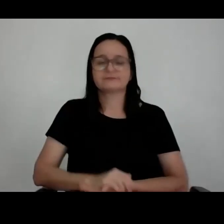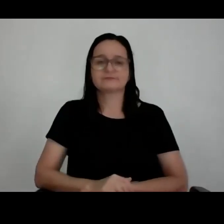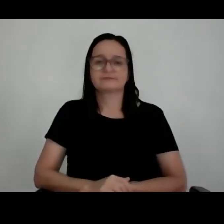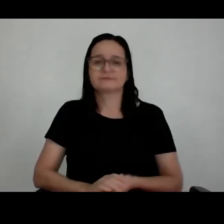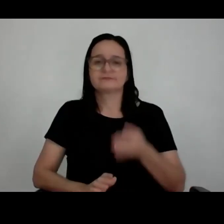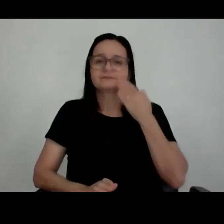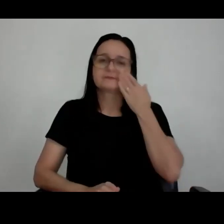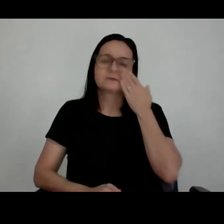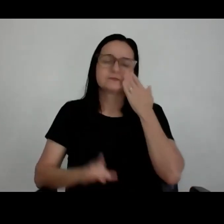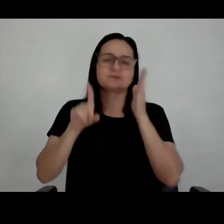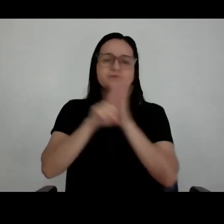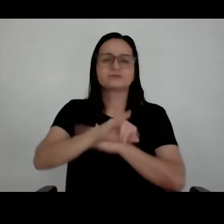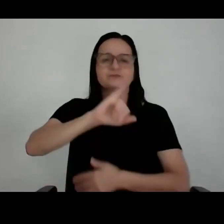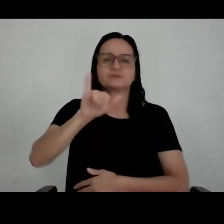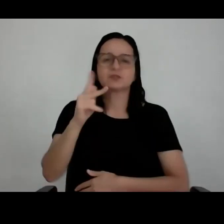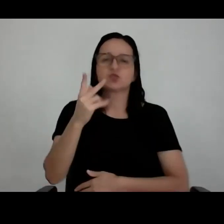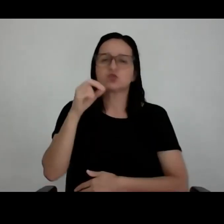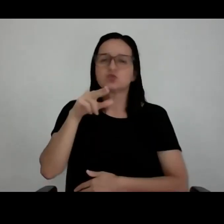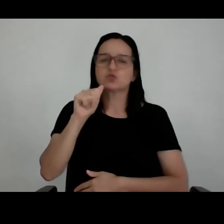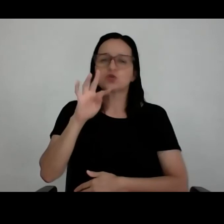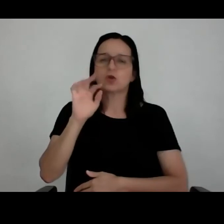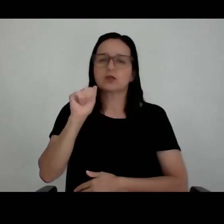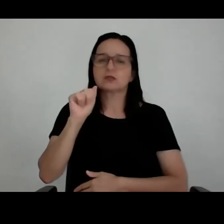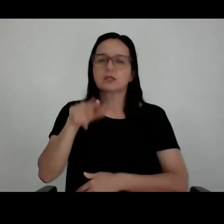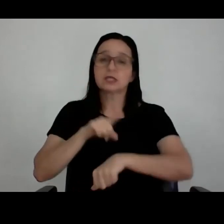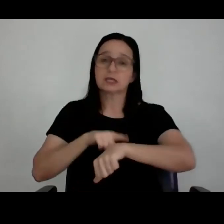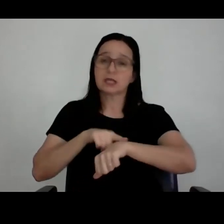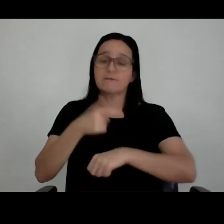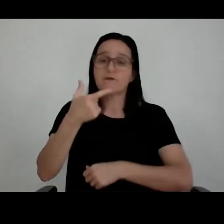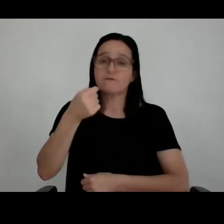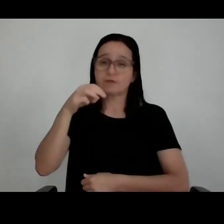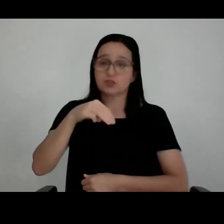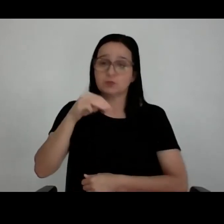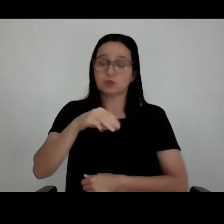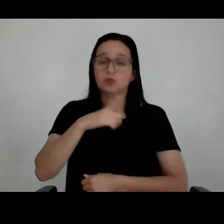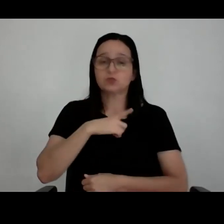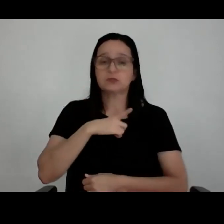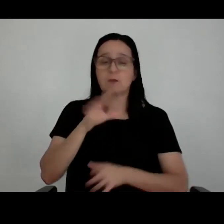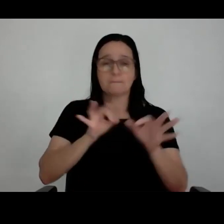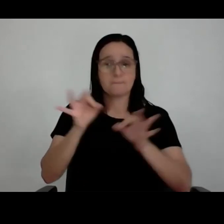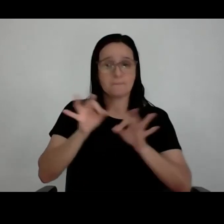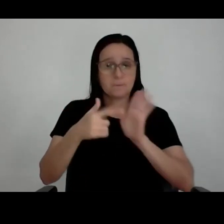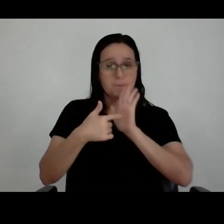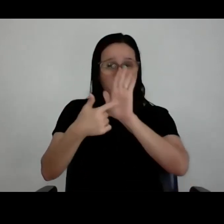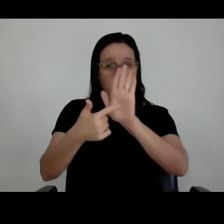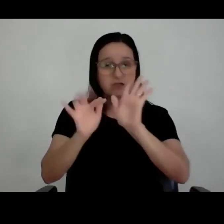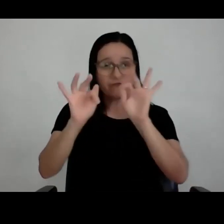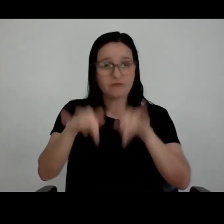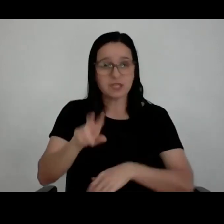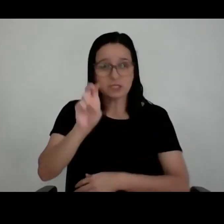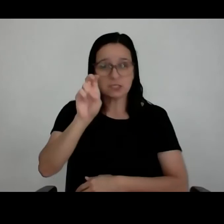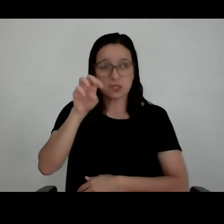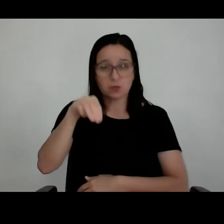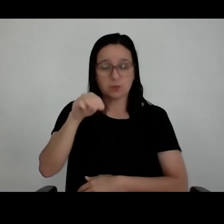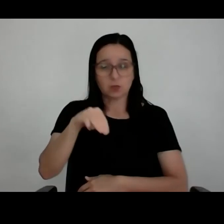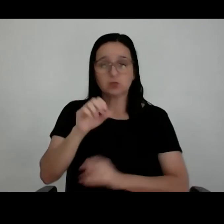Jonathan, a gente tem aí 20 minutos. Eu tenho um projeto que eu poderia apresentar no final, nos últimos cinco minutos. Se você quiser abrir para